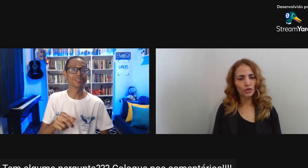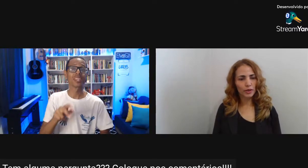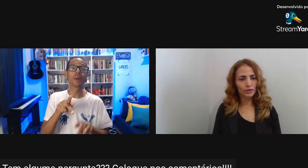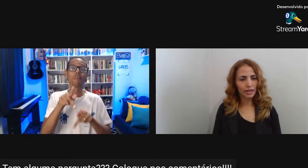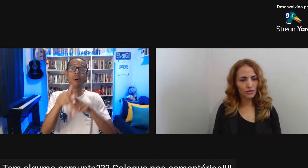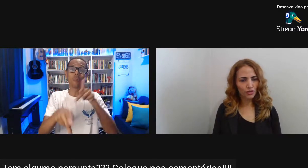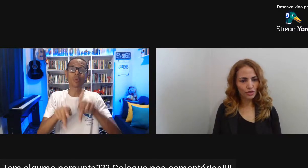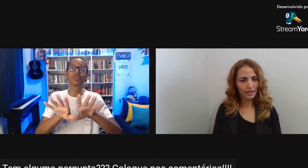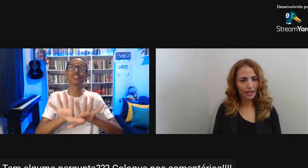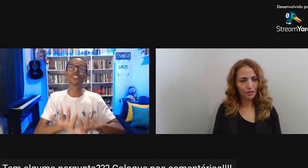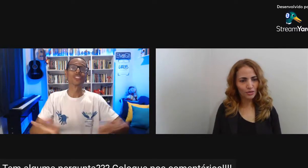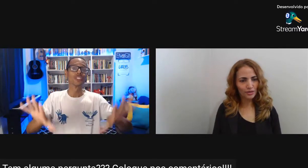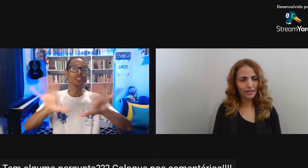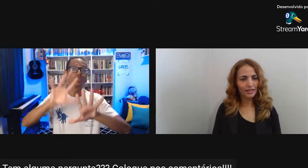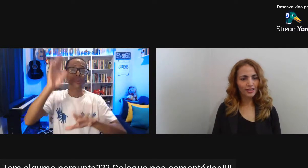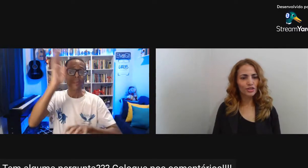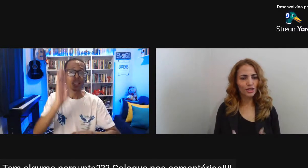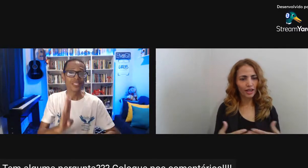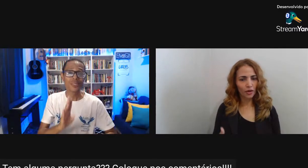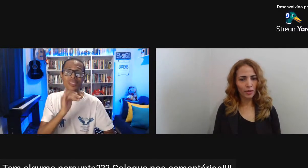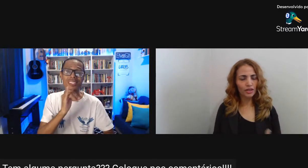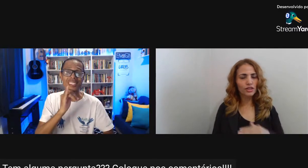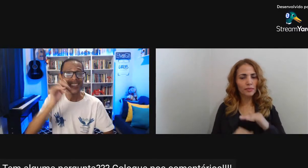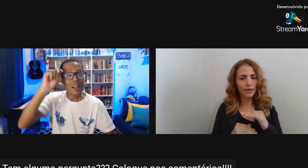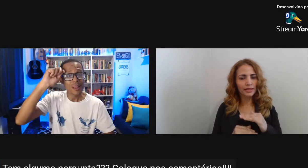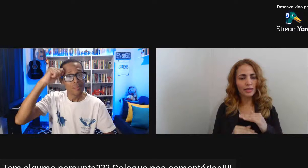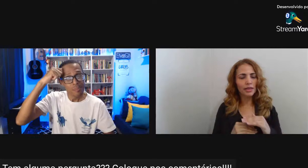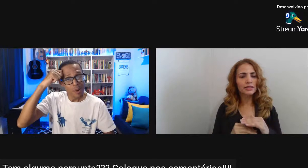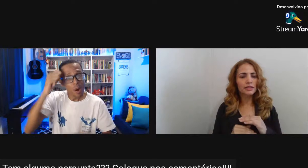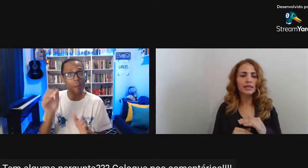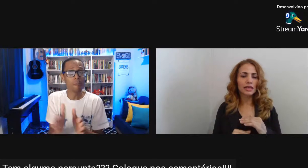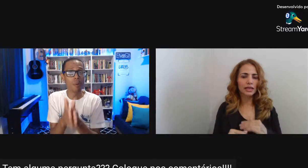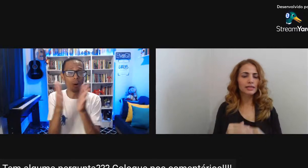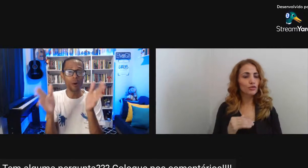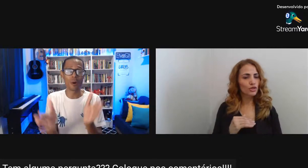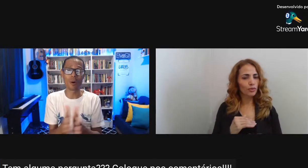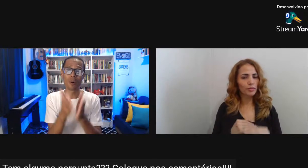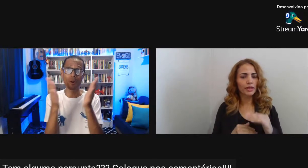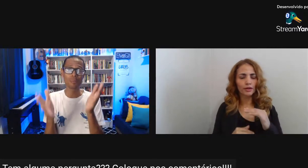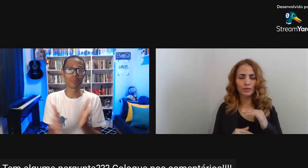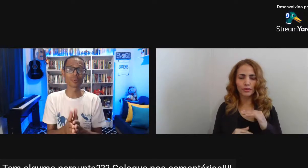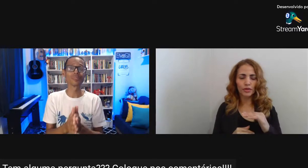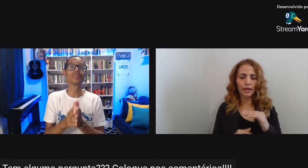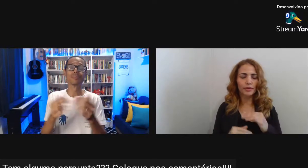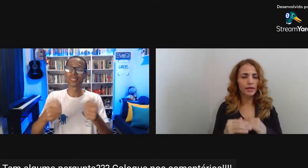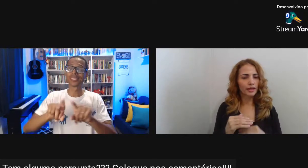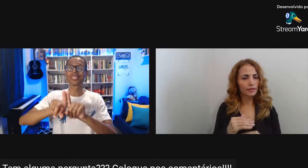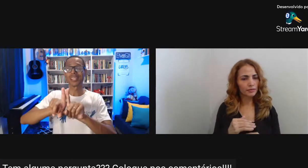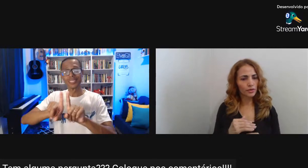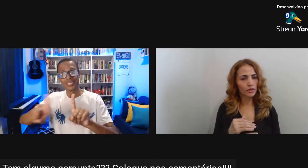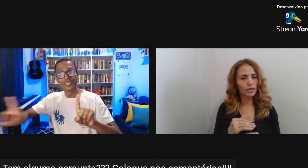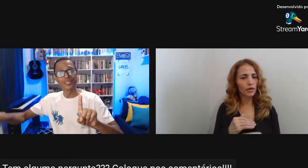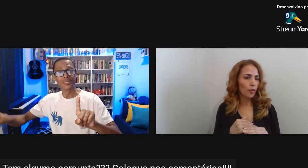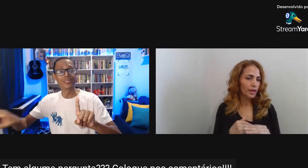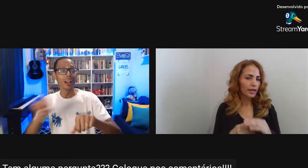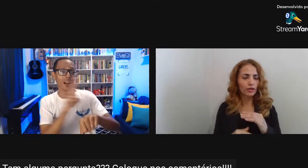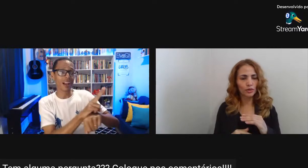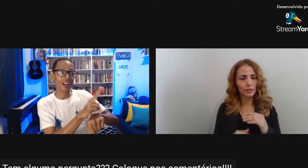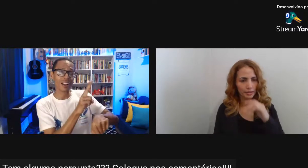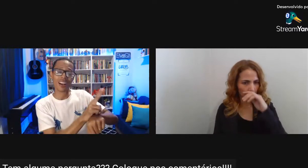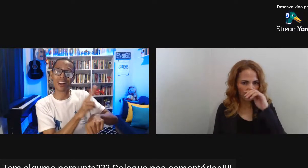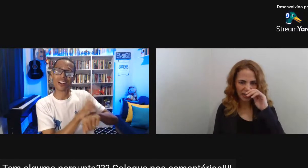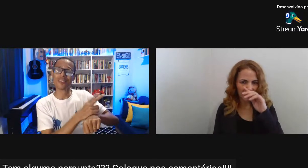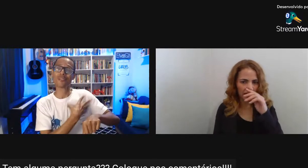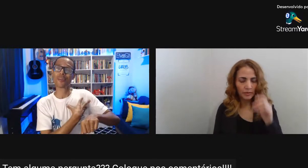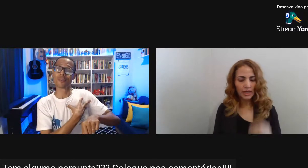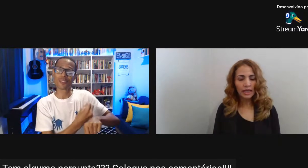Dos seus filhos Para cuidar De filhos alheios Geralmente Também estabelecido Nessa relação De homem branco Mulher branca Homem negro